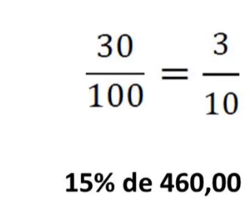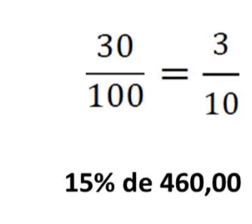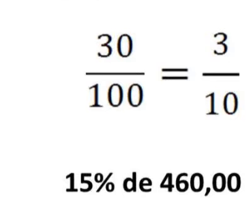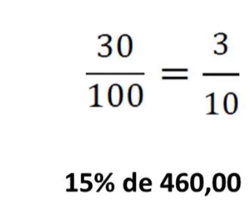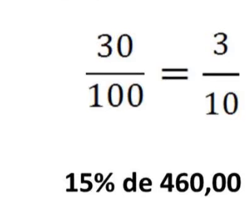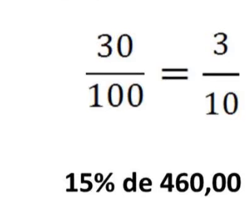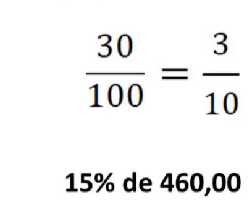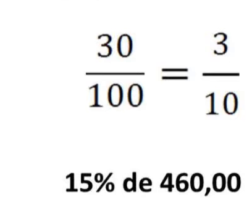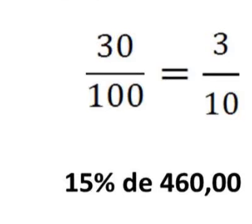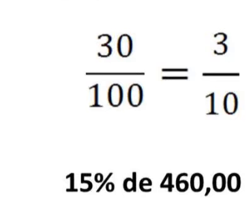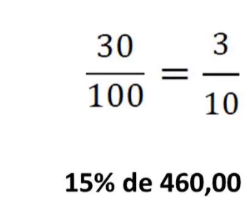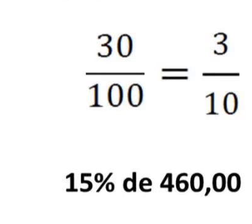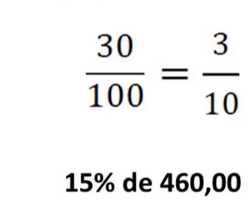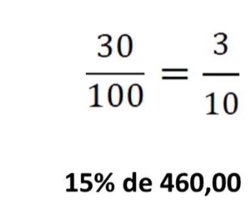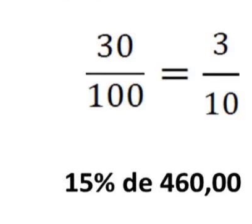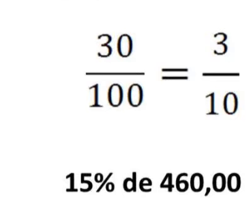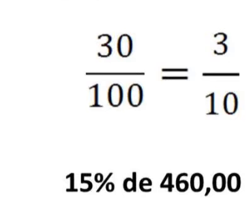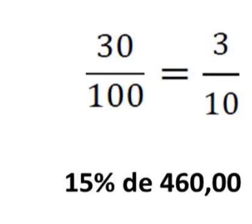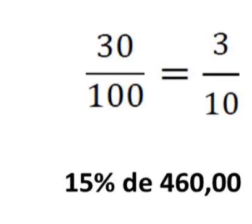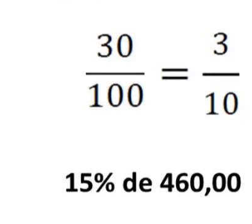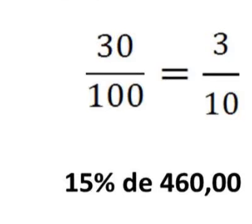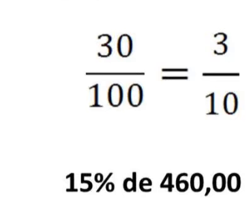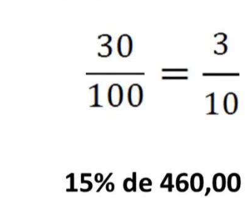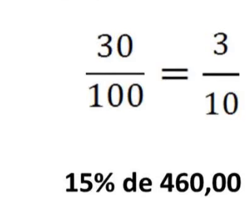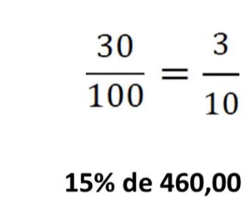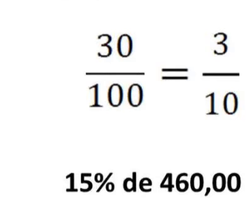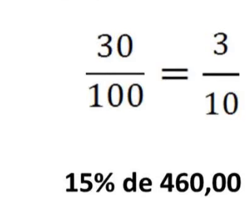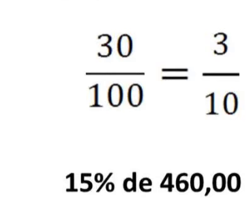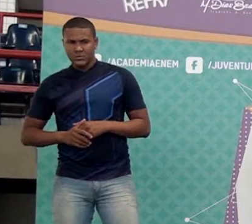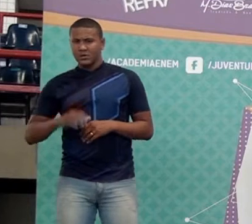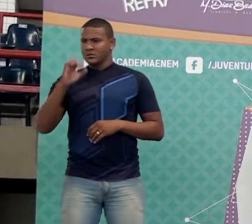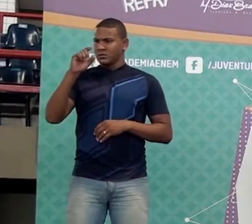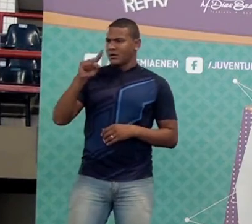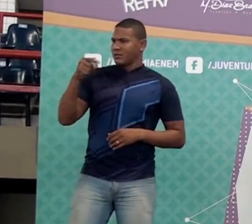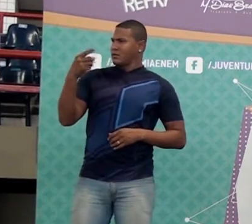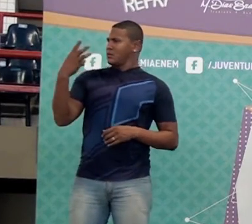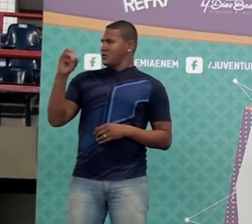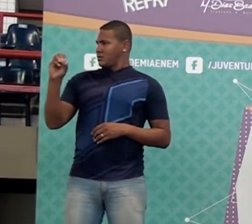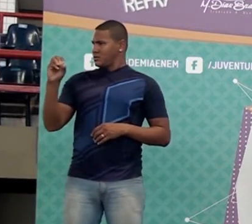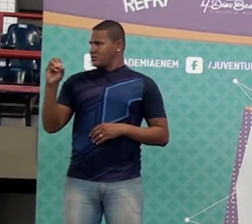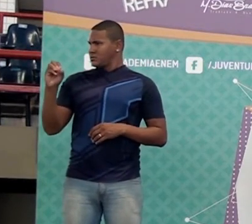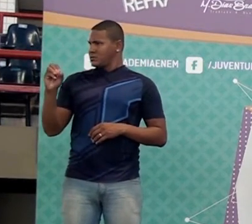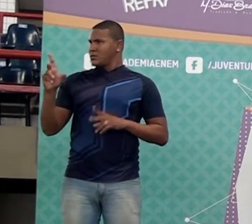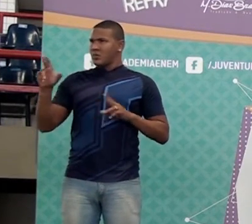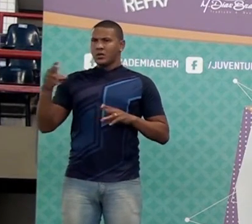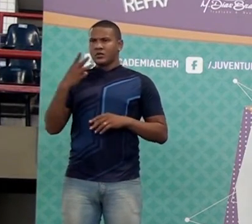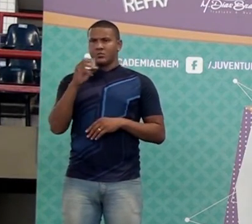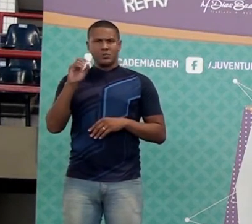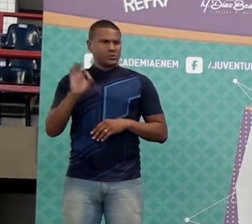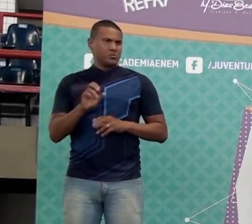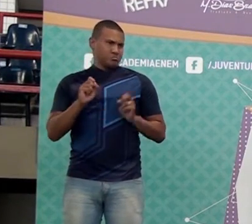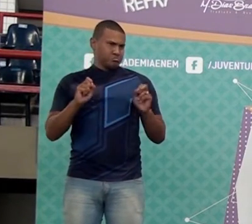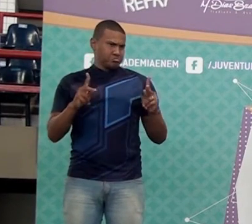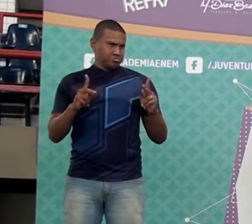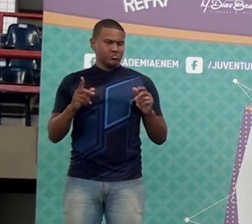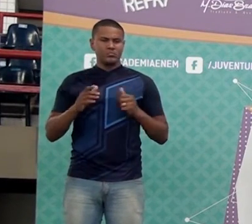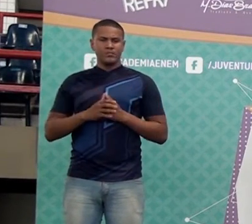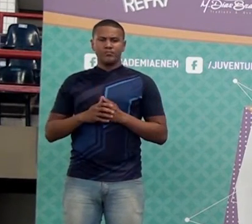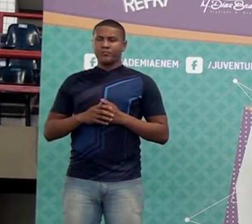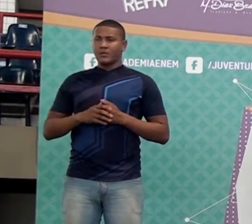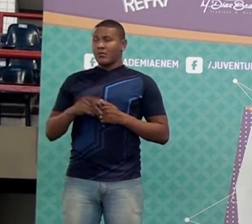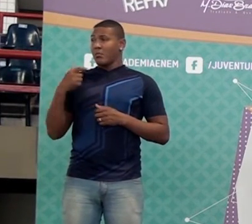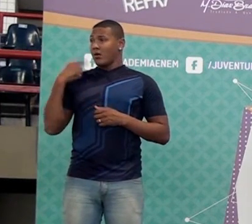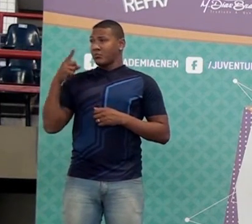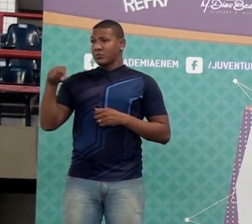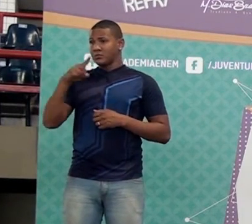Pode ser? Ora, zero vírgula três, eu posso dizer que é trinta por cento. Agora eu quero que vocês observem uma coisa, ó. Se